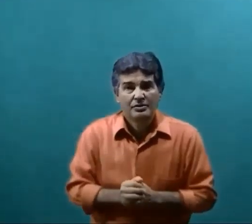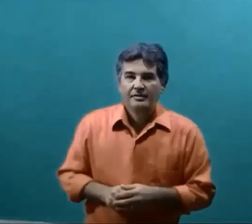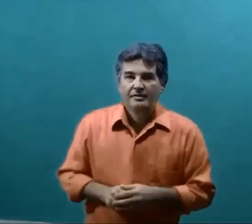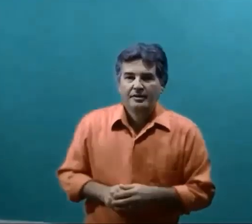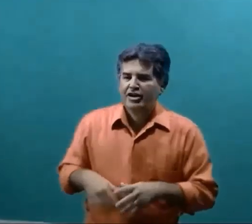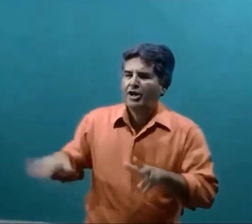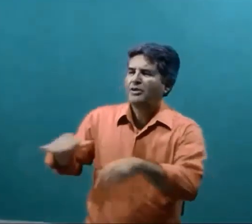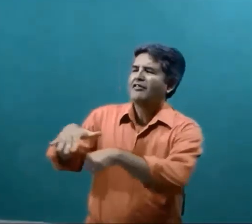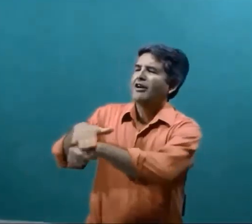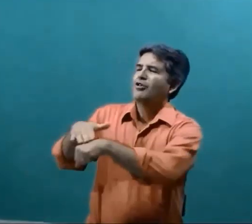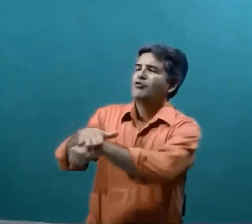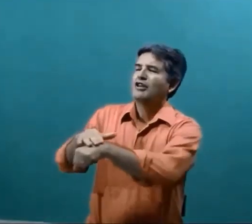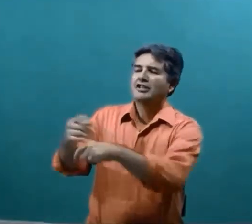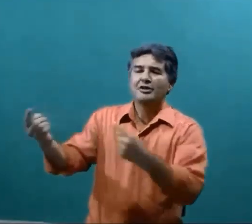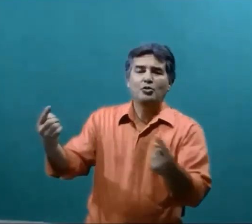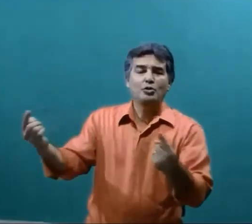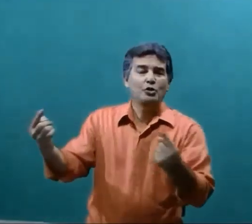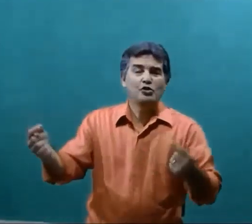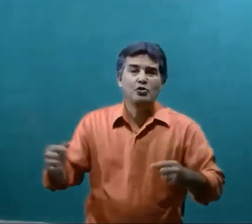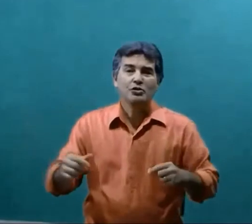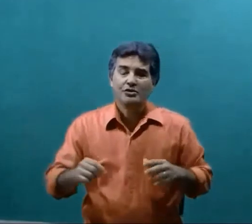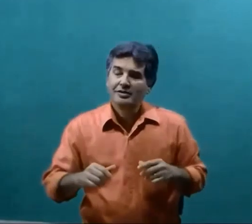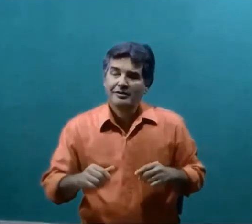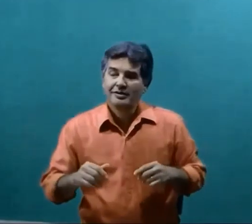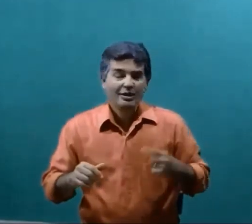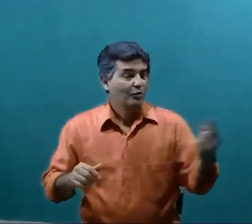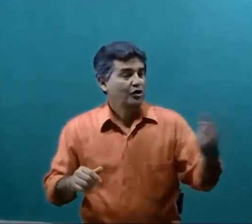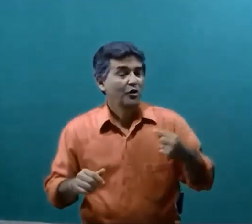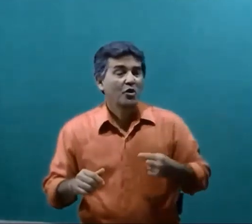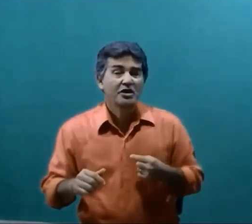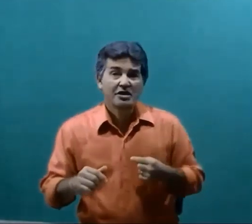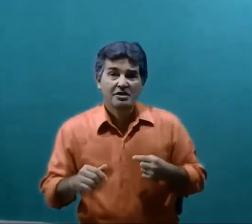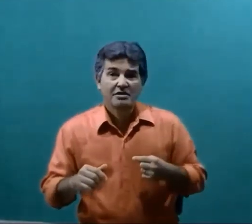E aí eu estava Conversando com dois surdos Um chegou e disse